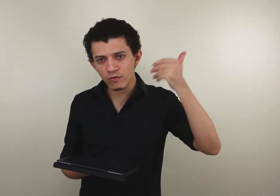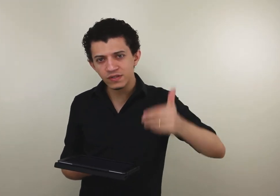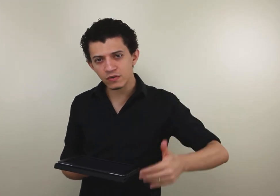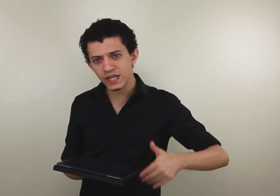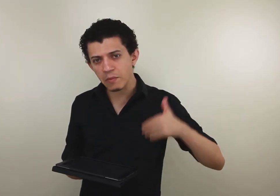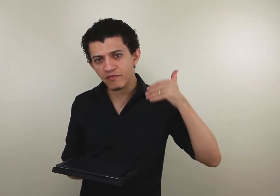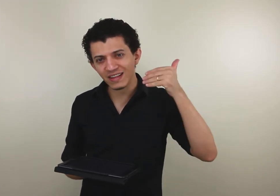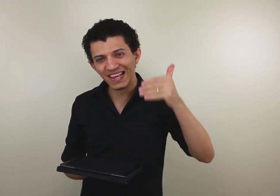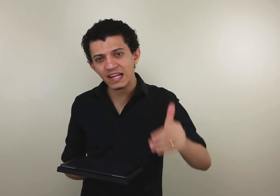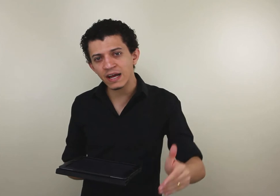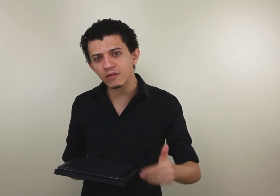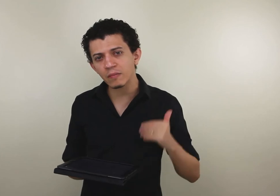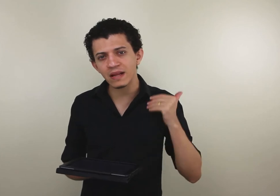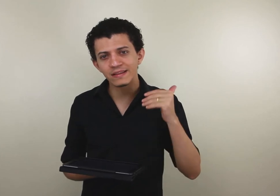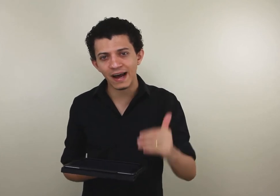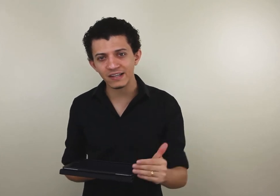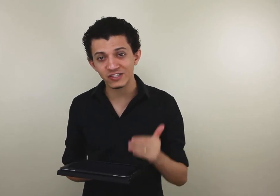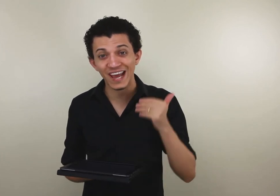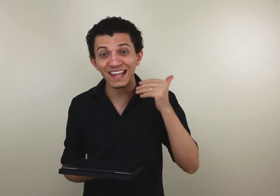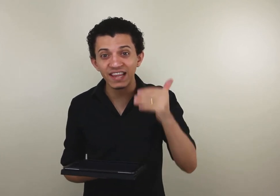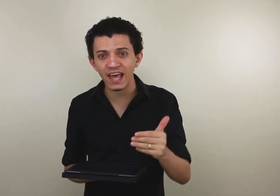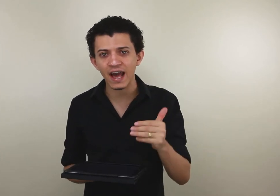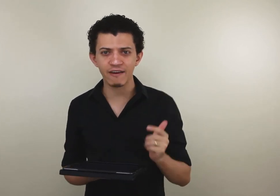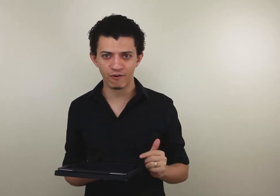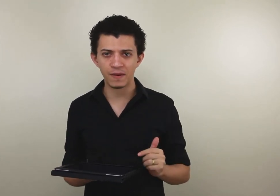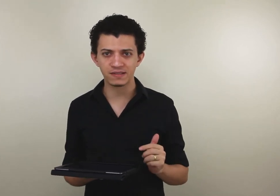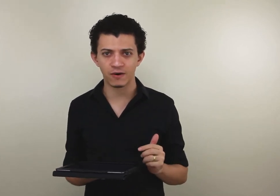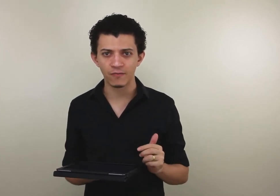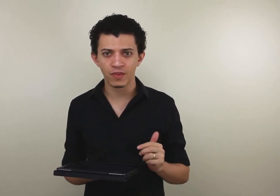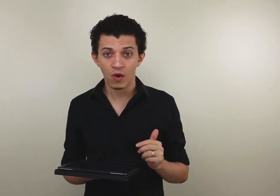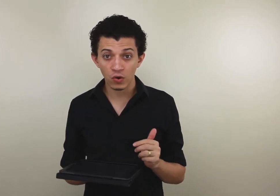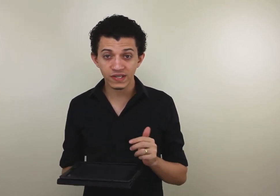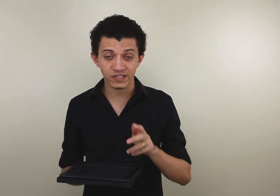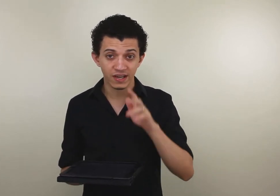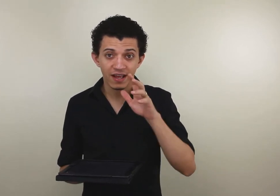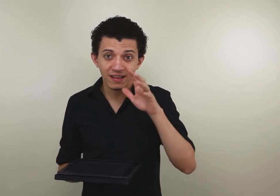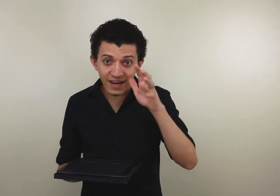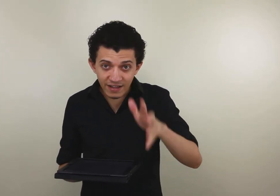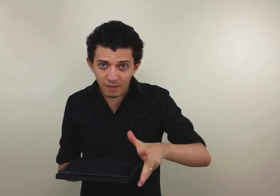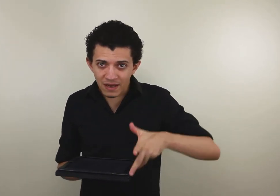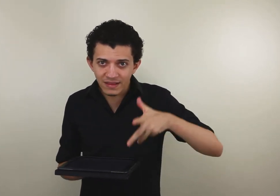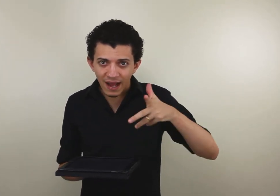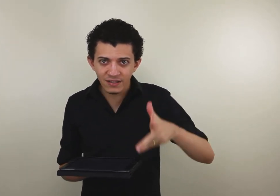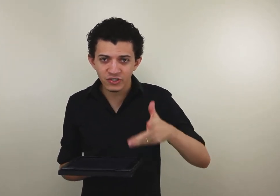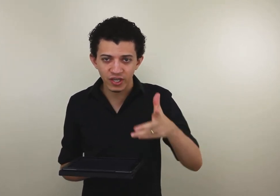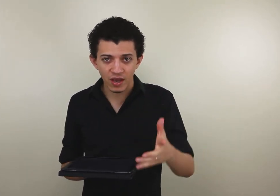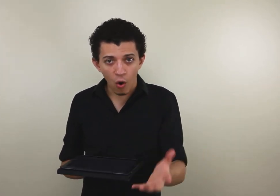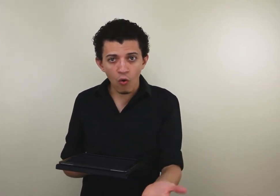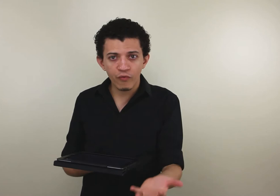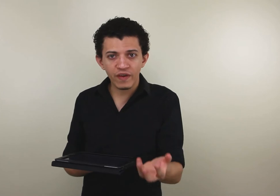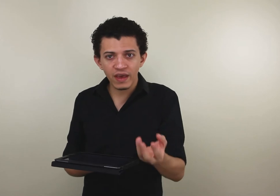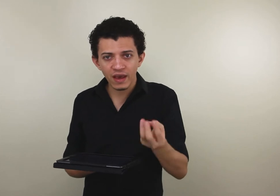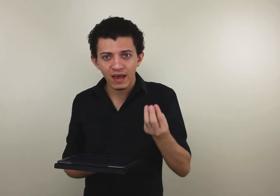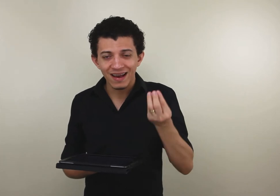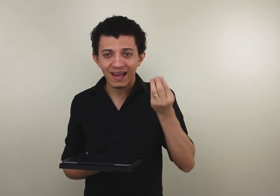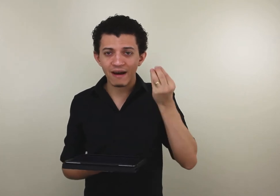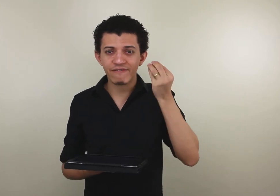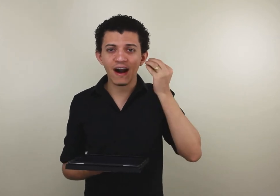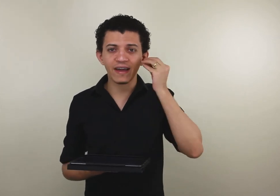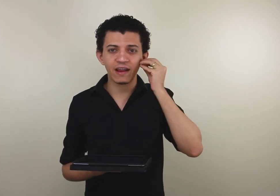com que seu cérebro vá treinando a habilidade de reter a informação, ou seja, treinando a habilidade de ouvir, gravar aquela